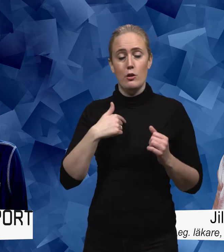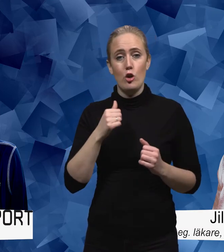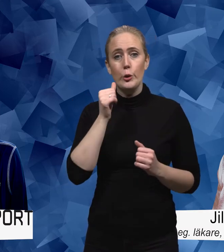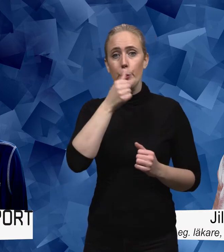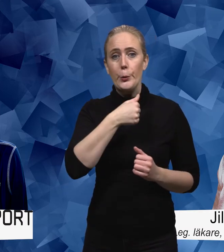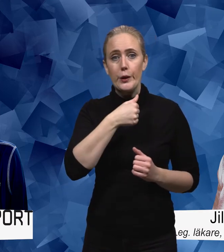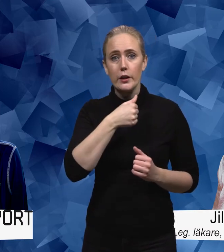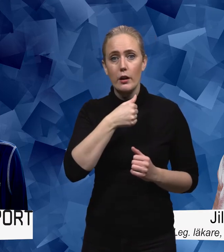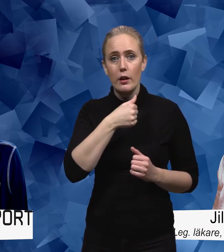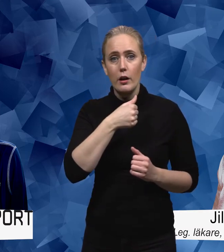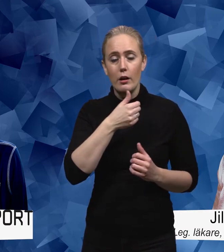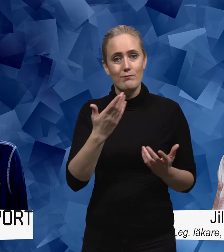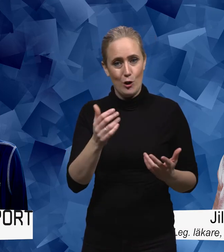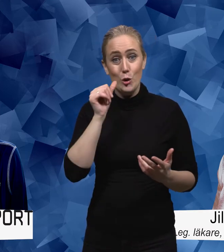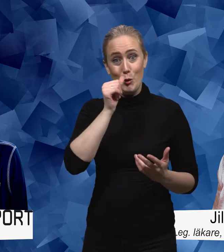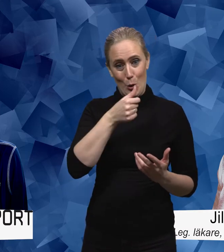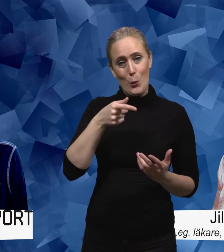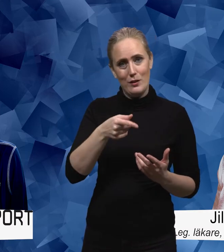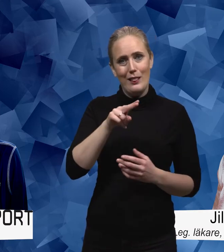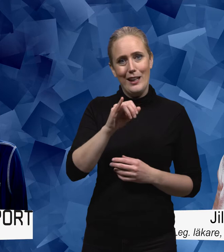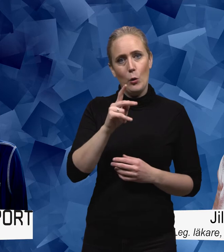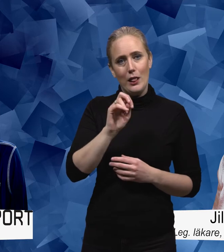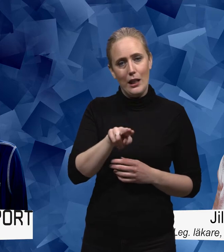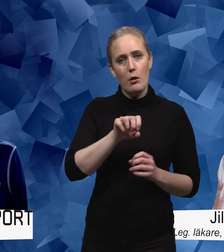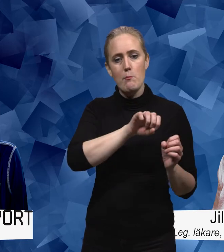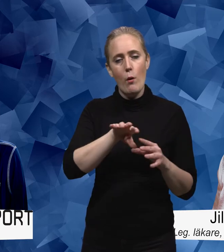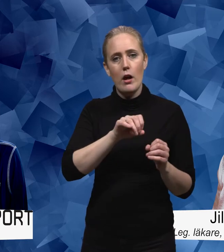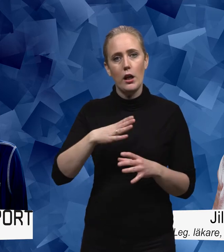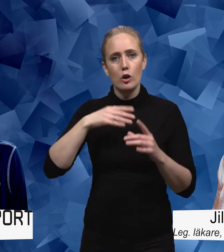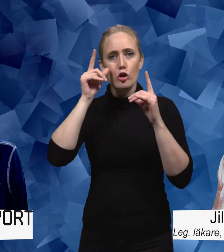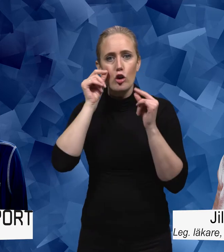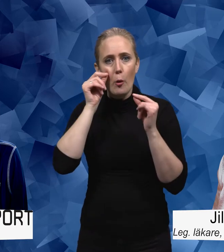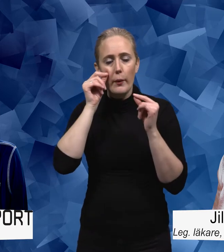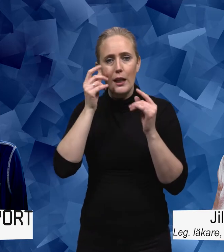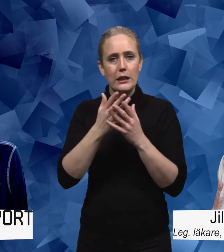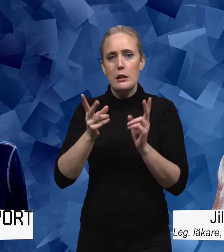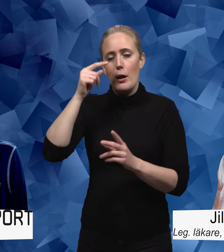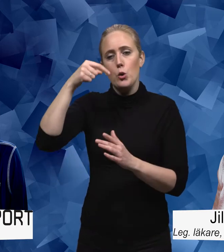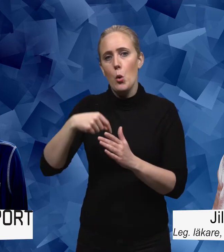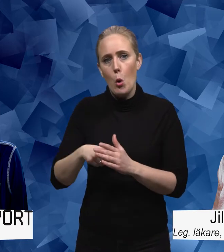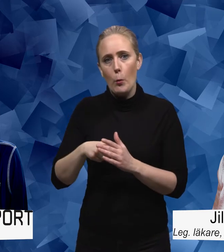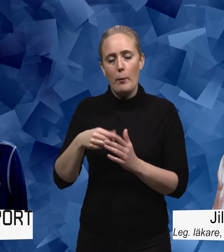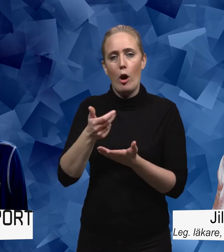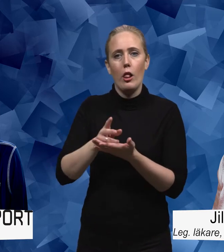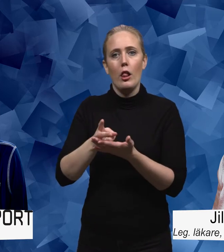sömn men snusar jättemycket så är det så att snusning och nikotin gör att min sömn blir ytligare till exempel.